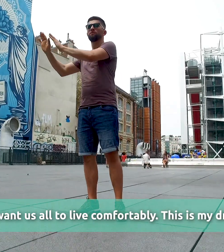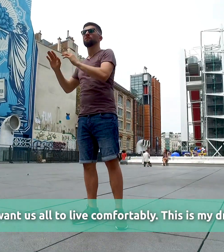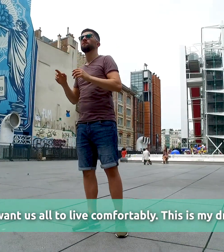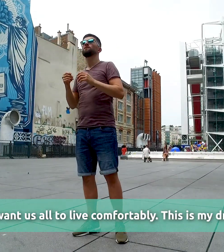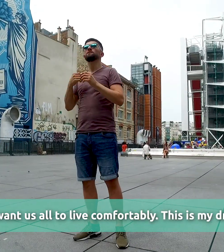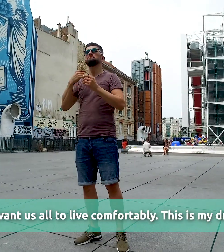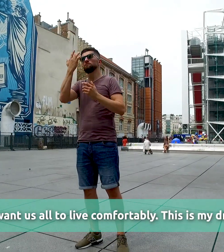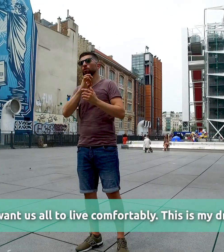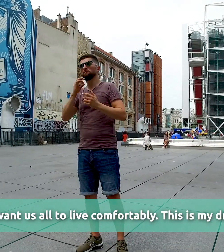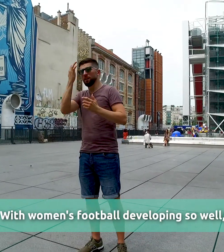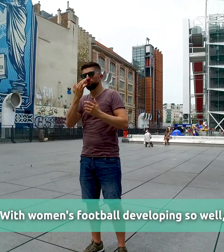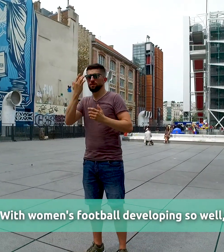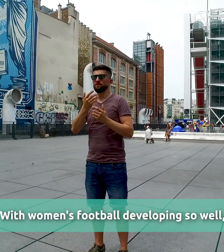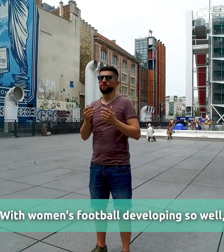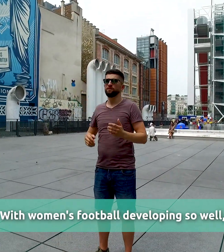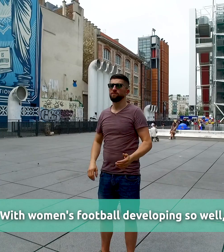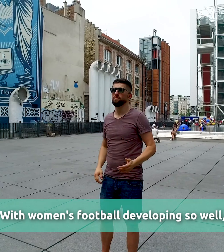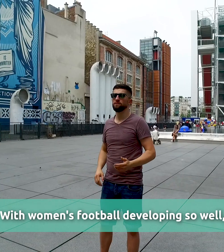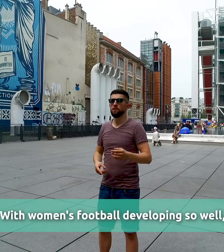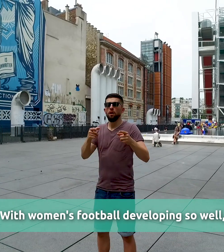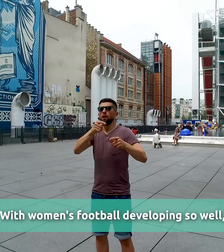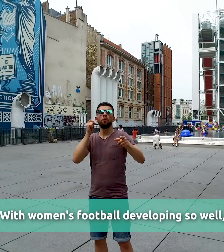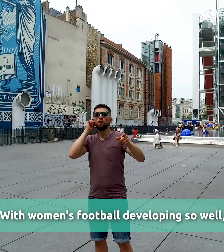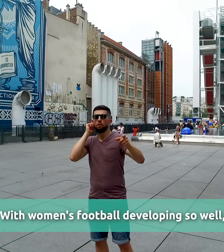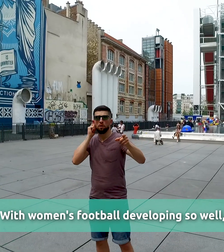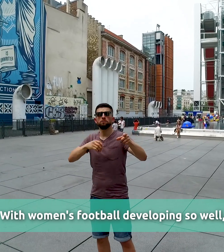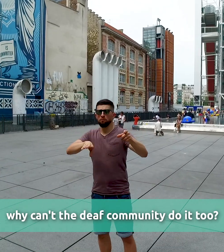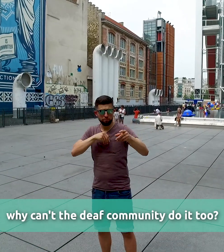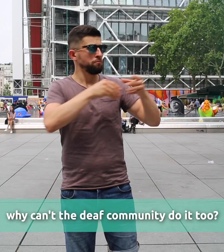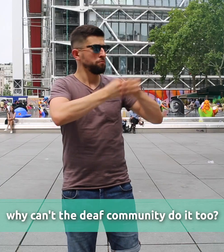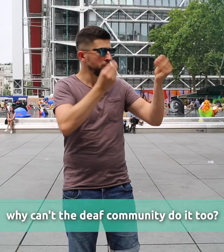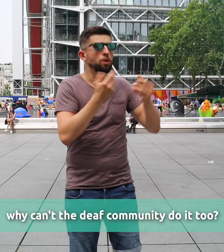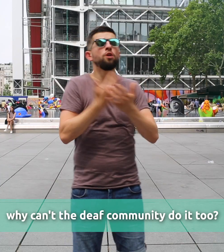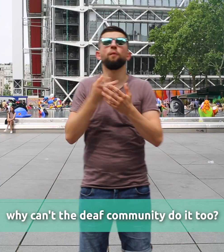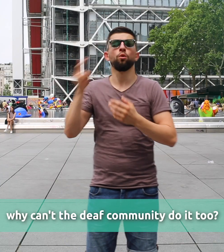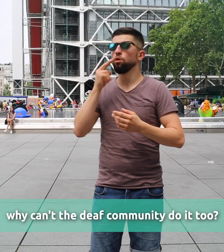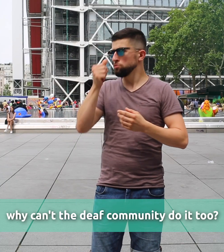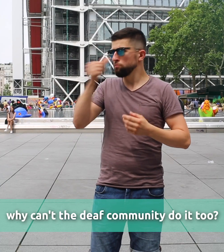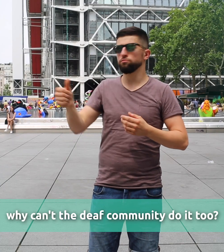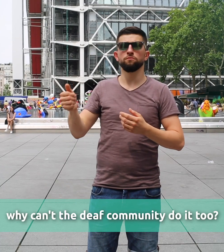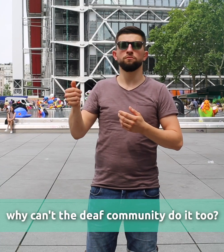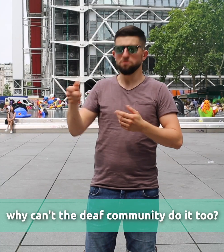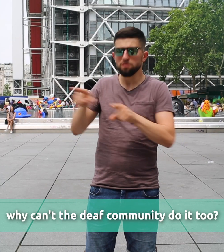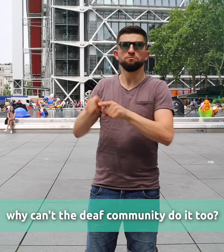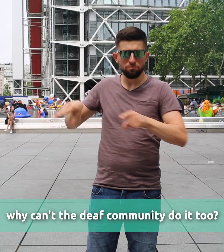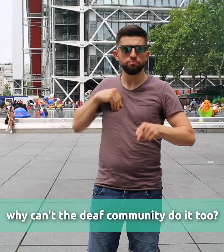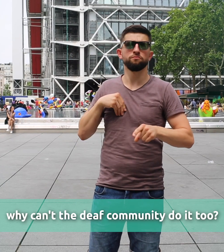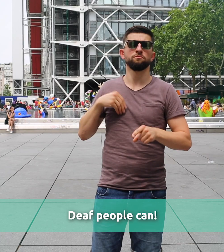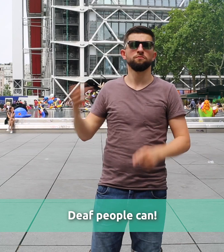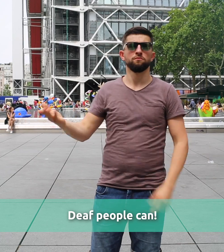To moje marzenie. Skoro piłka nożna kobiet dobrze się rozwija, to czemu my jako Głusi nie możemy? Głusi